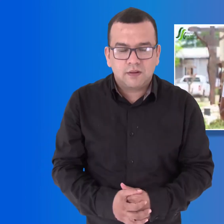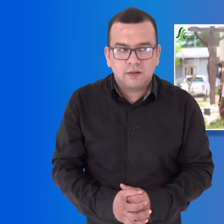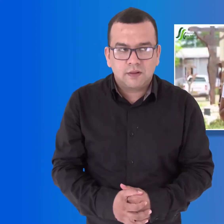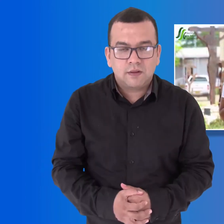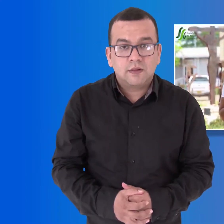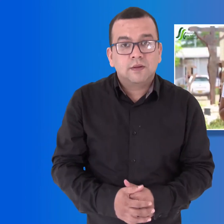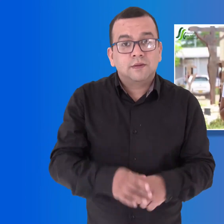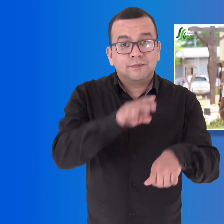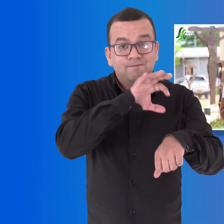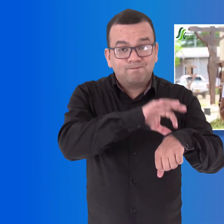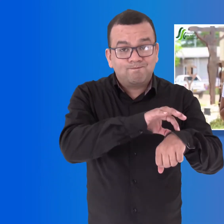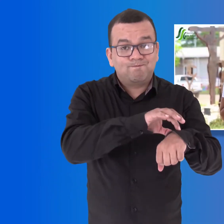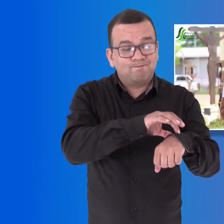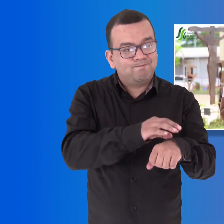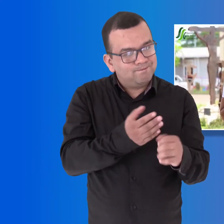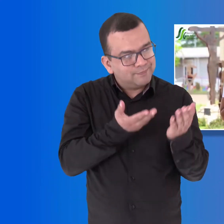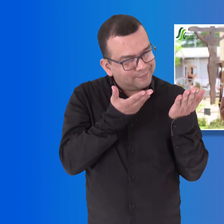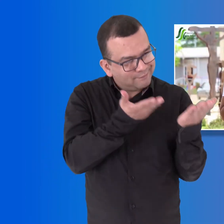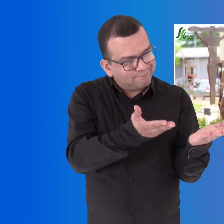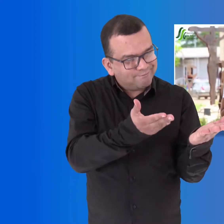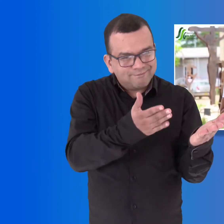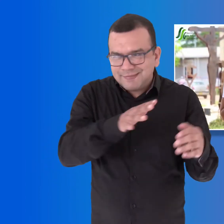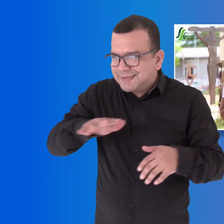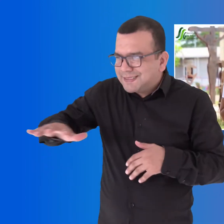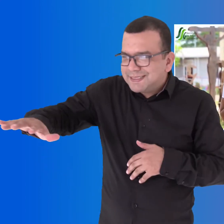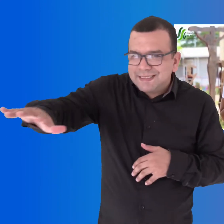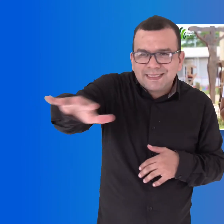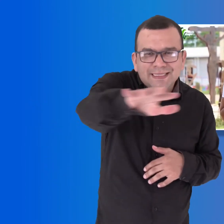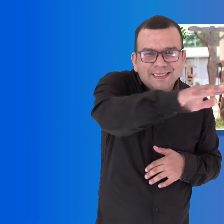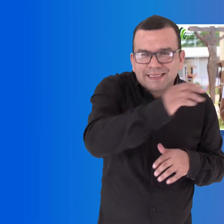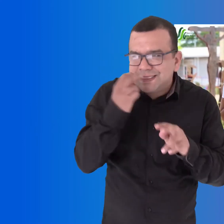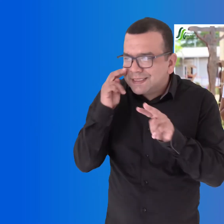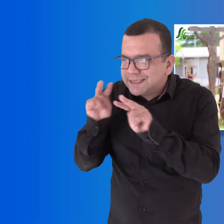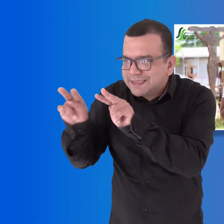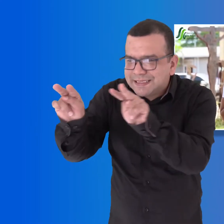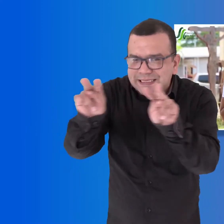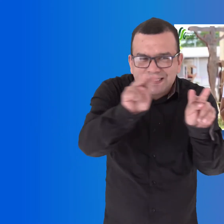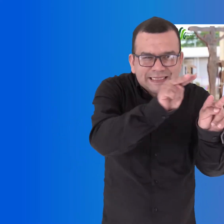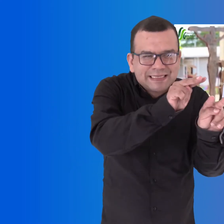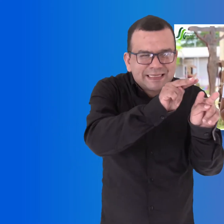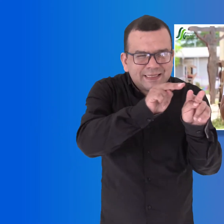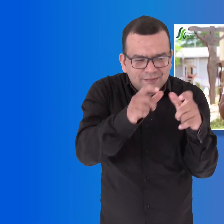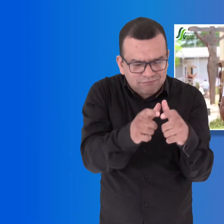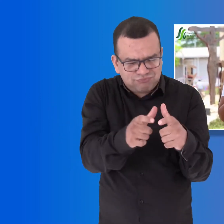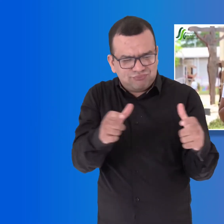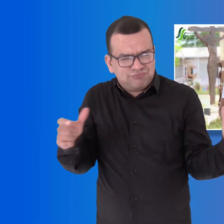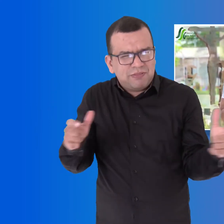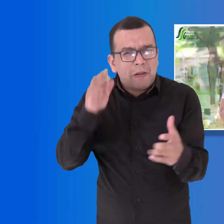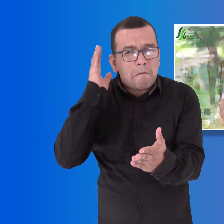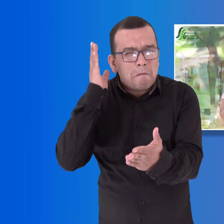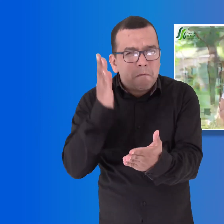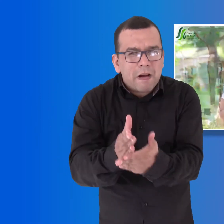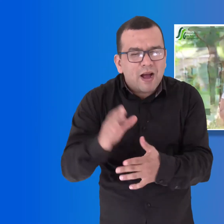Doctora Luz Alba Colorado, ¿cuál es el panorama general que presenta el departamento en relación con la pandemia COVID-19 a la